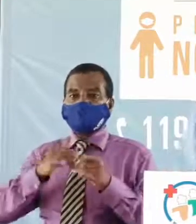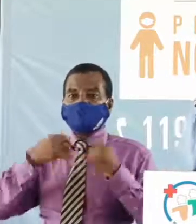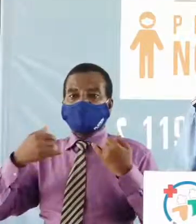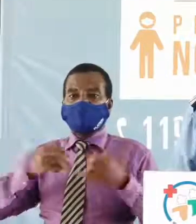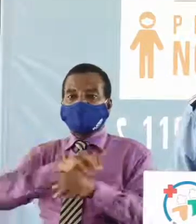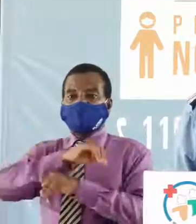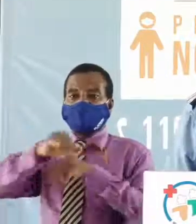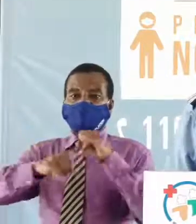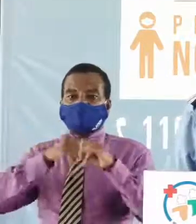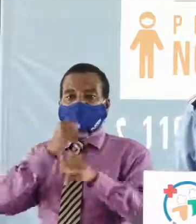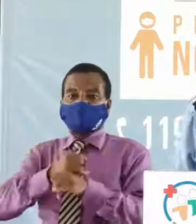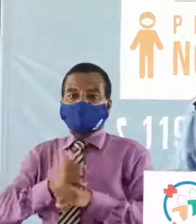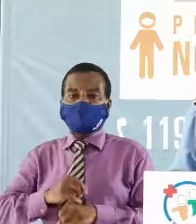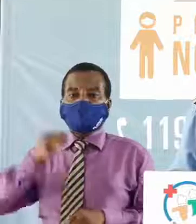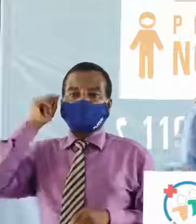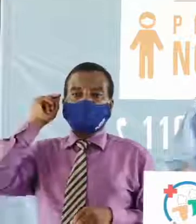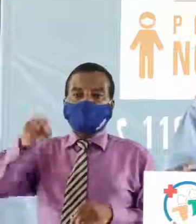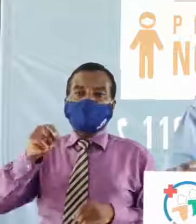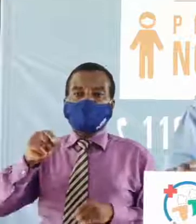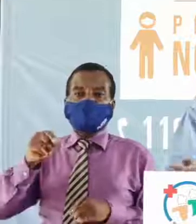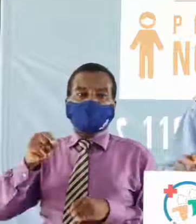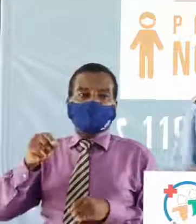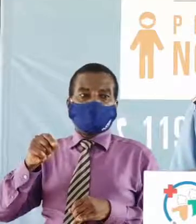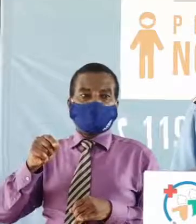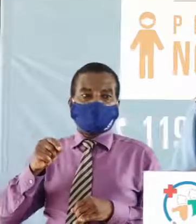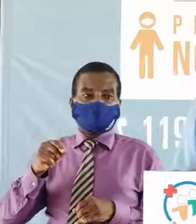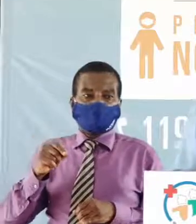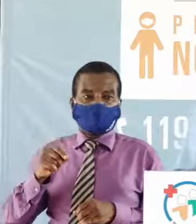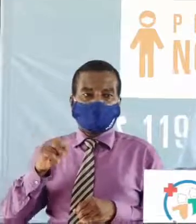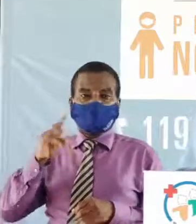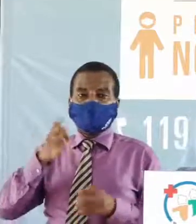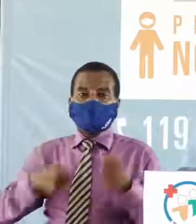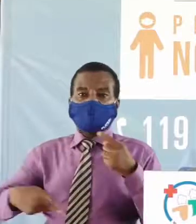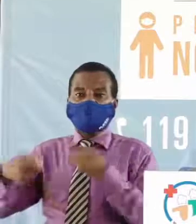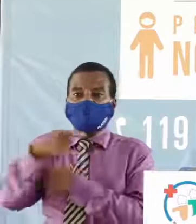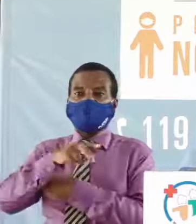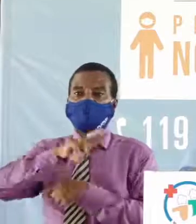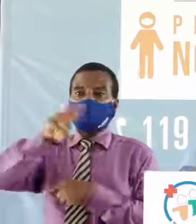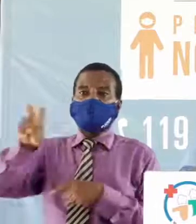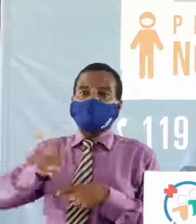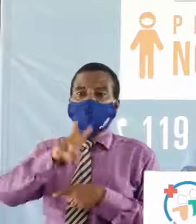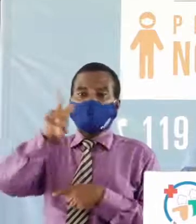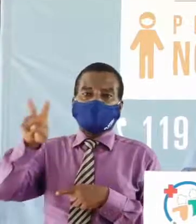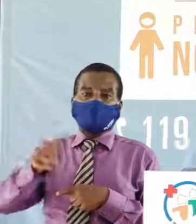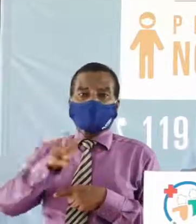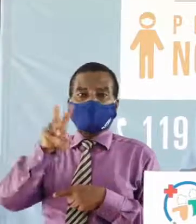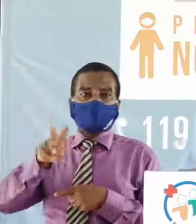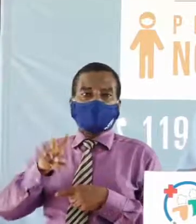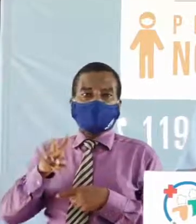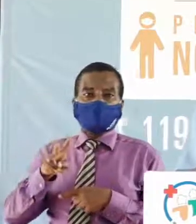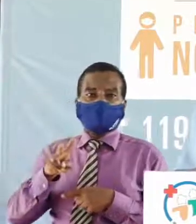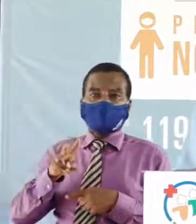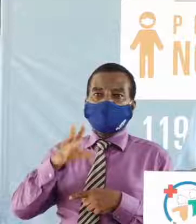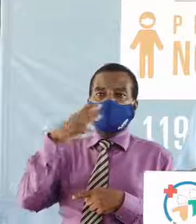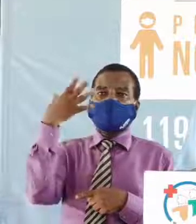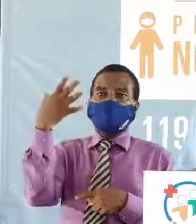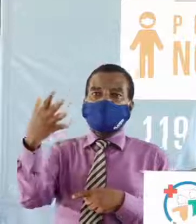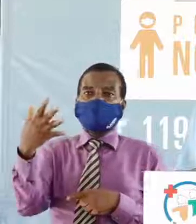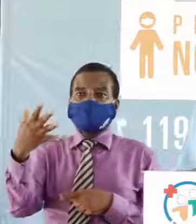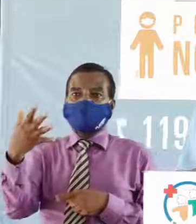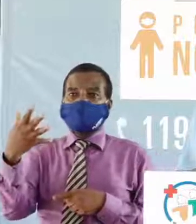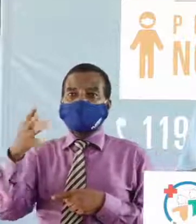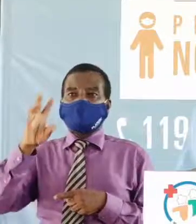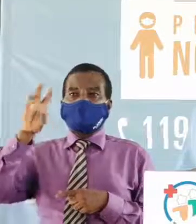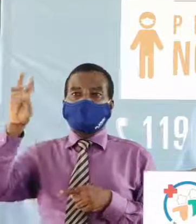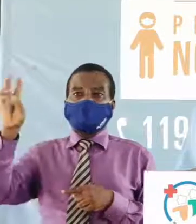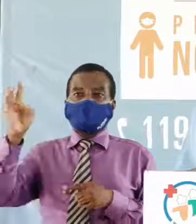point de ce jour vendredi 5, 6e mois